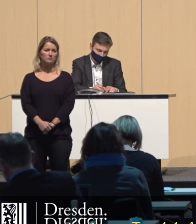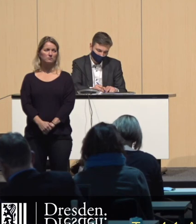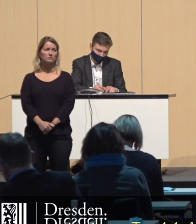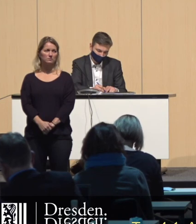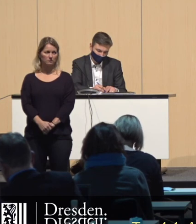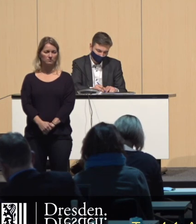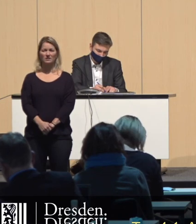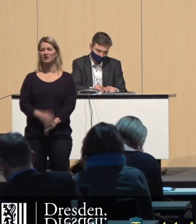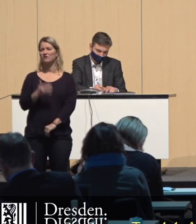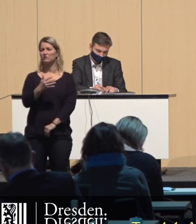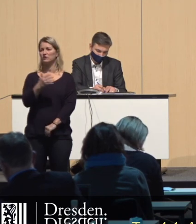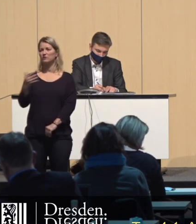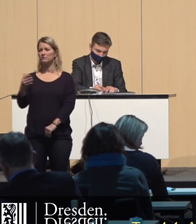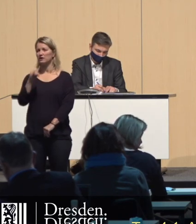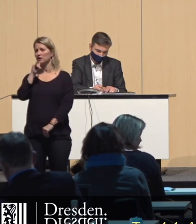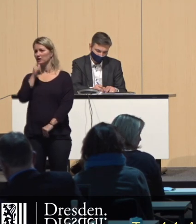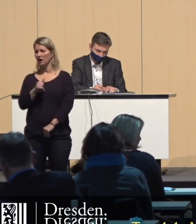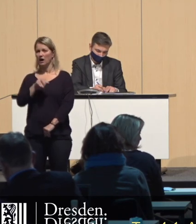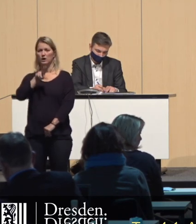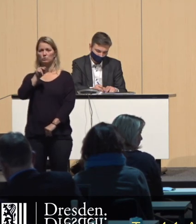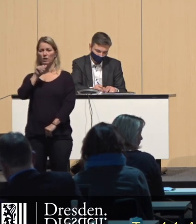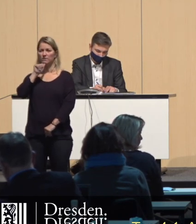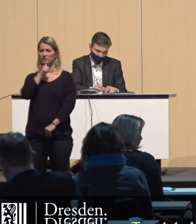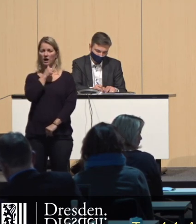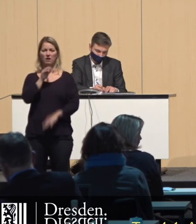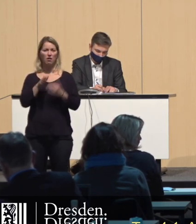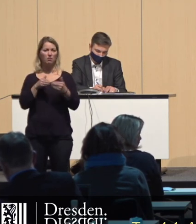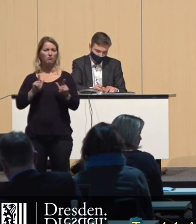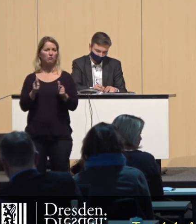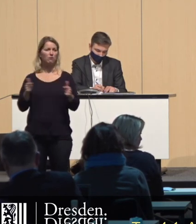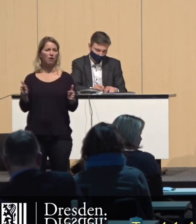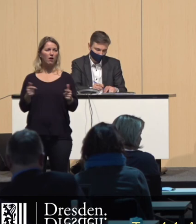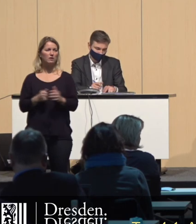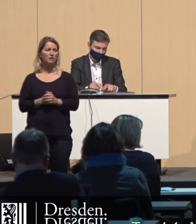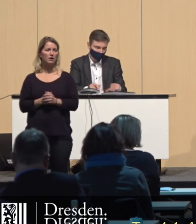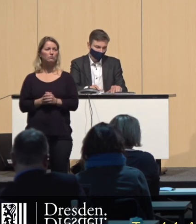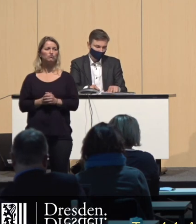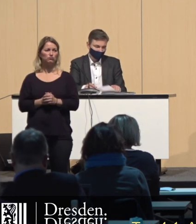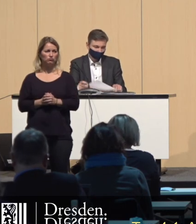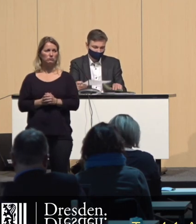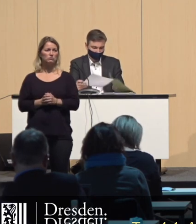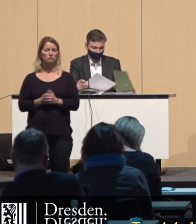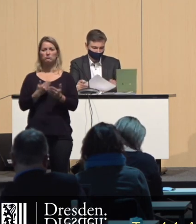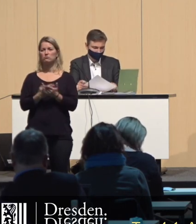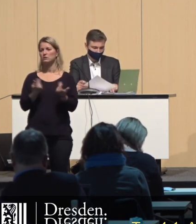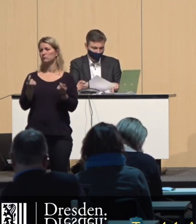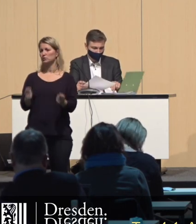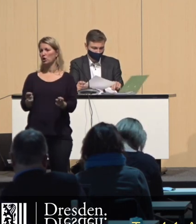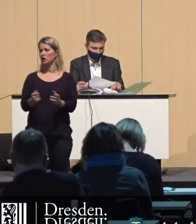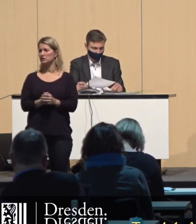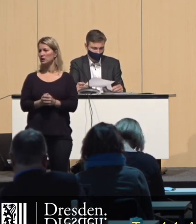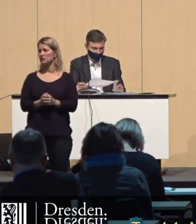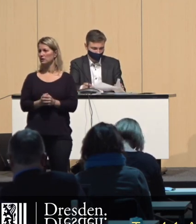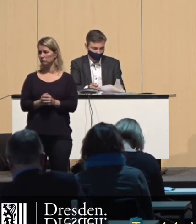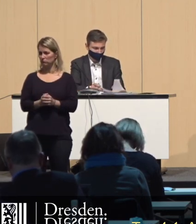55 Ja stimmen, 12 Nein stimmen, keine Enthaltungen werden damit so beschlossen. Mit der